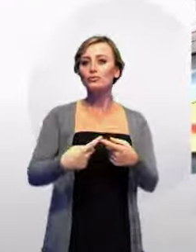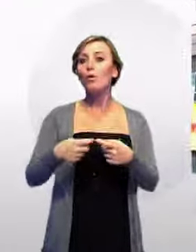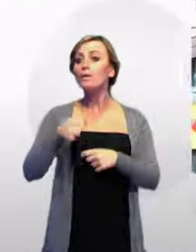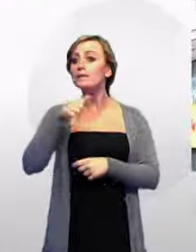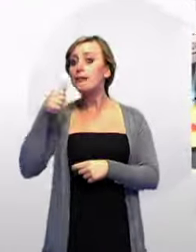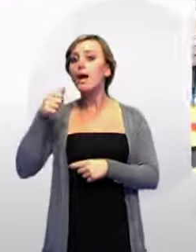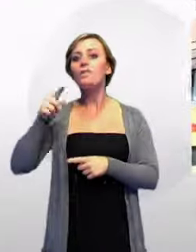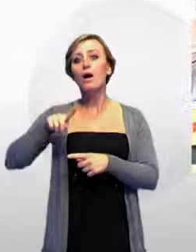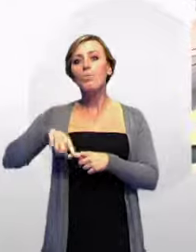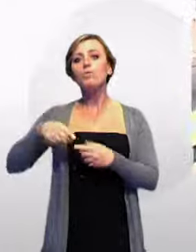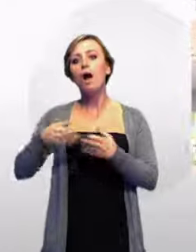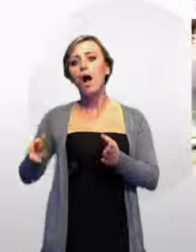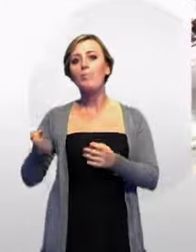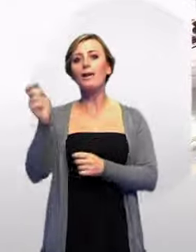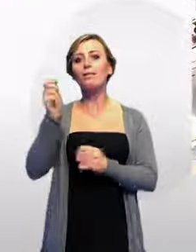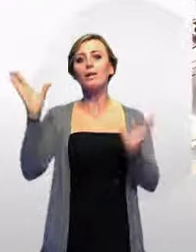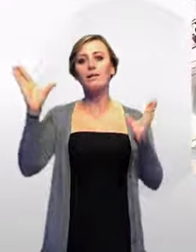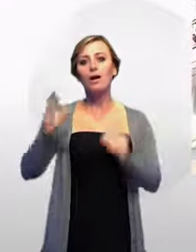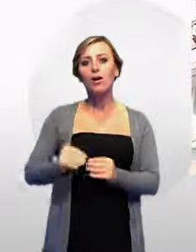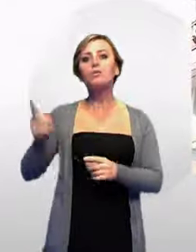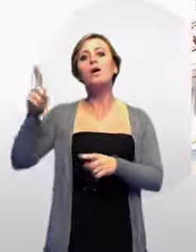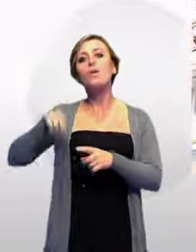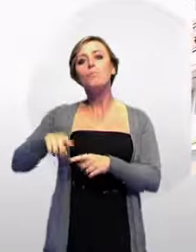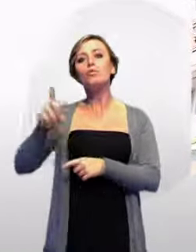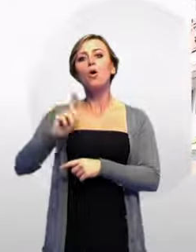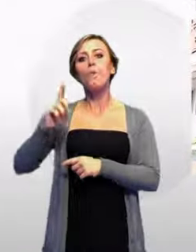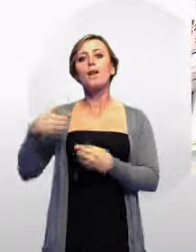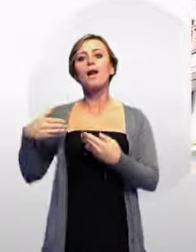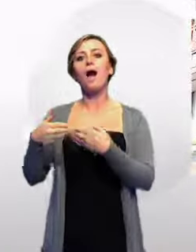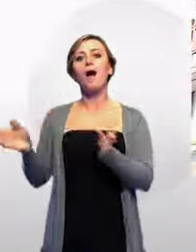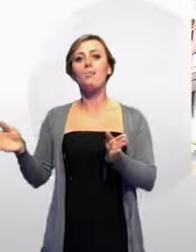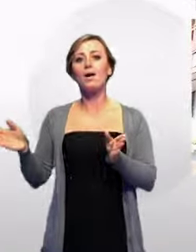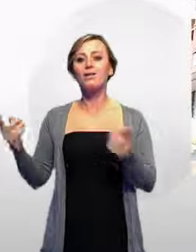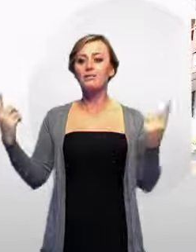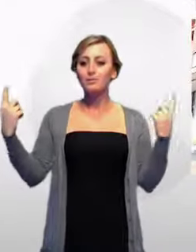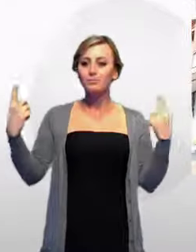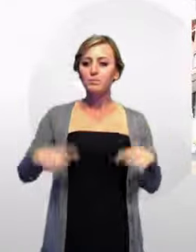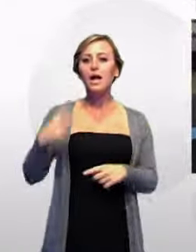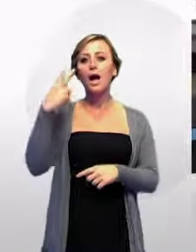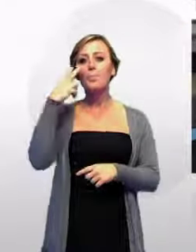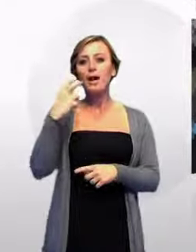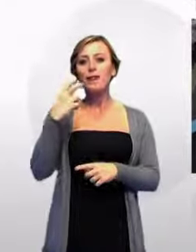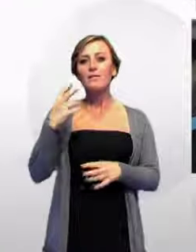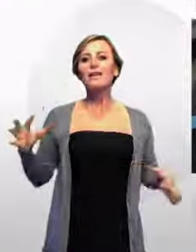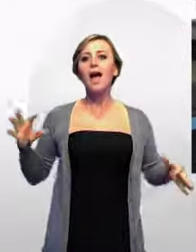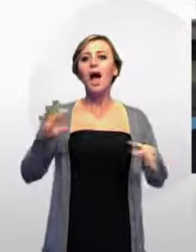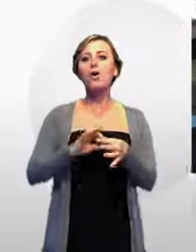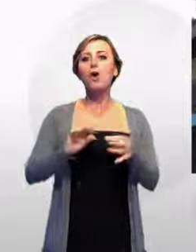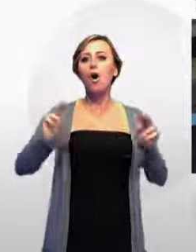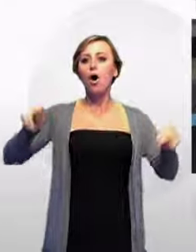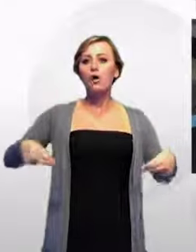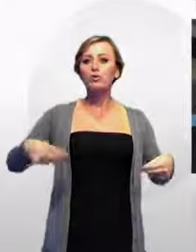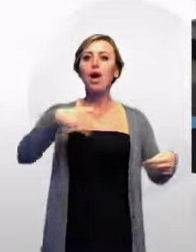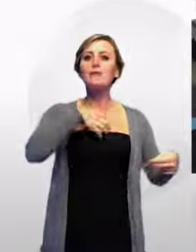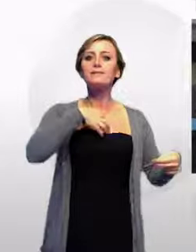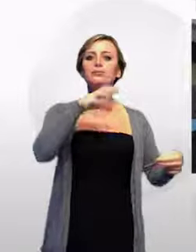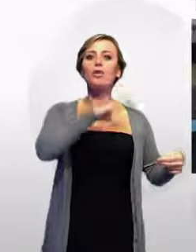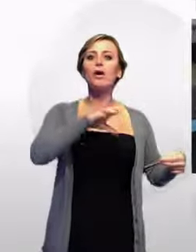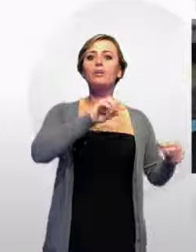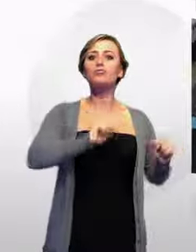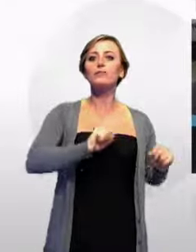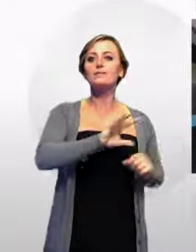prevede l'accordo siglato presso l'assessorato regionale alla sanità e i rappresentanti delle associazioni sindacali.